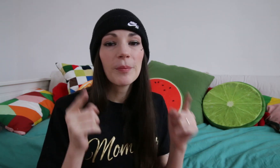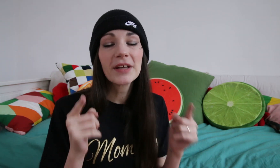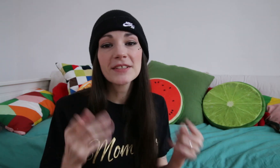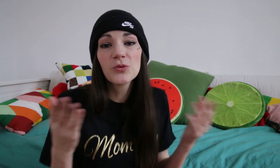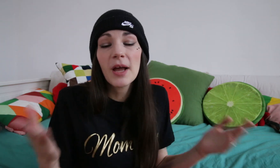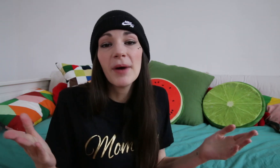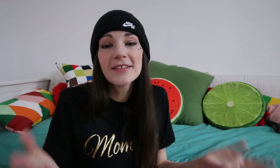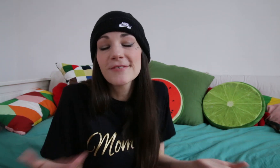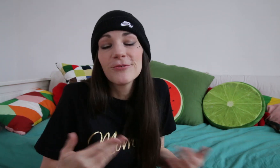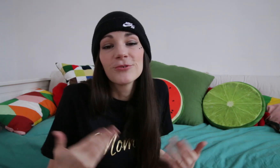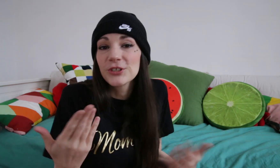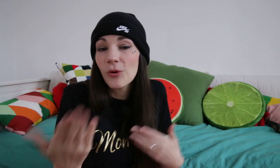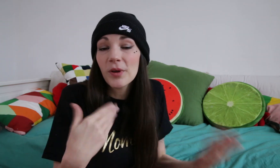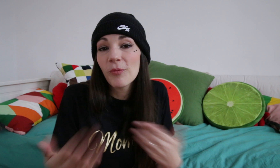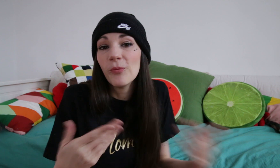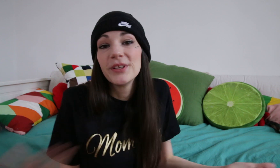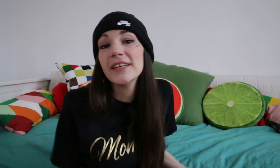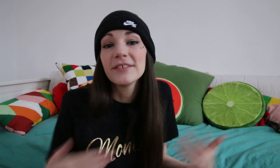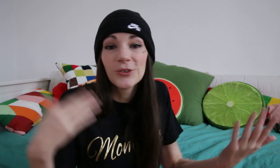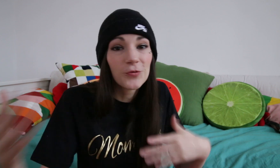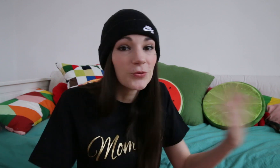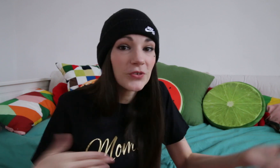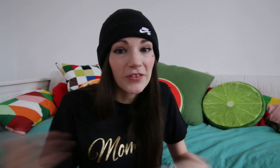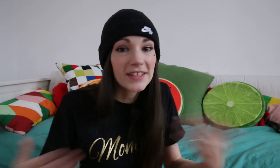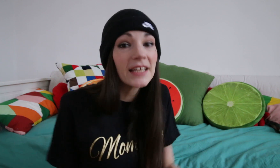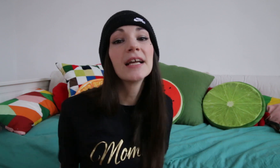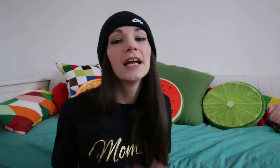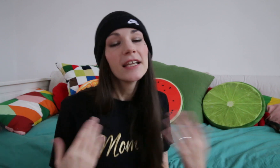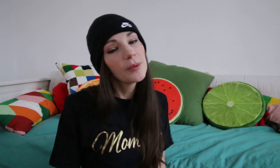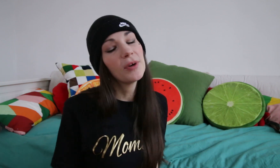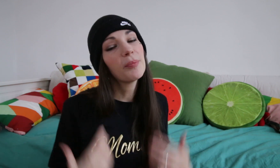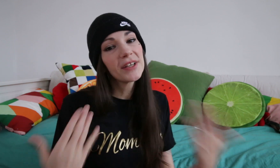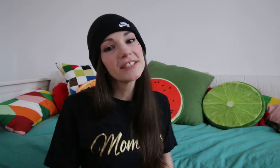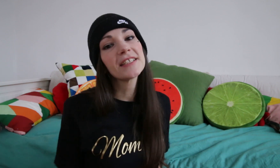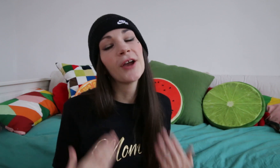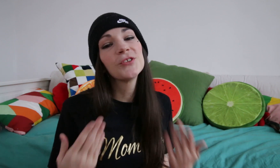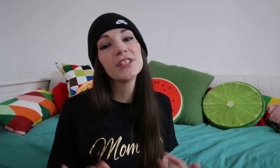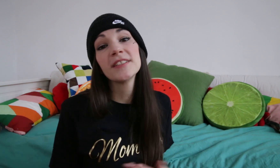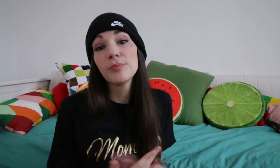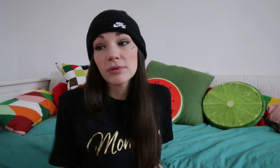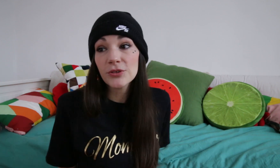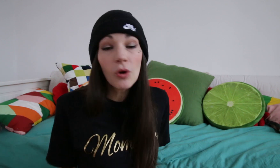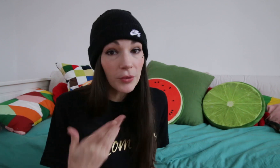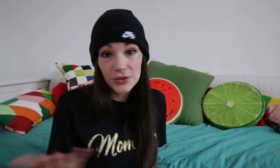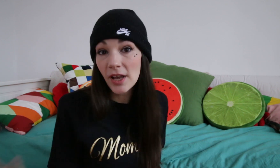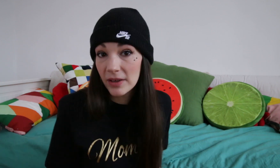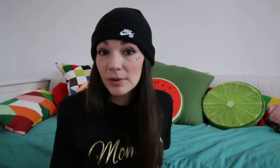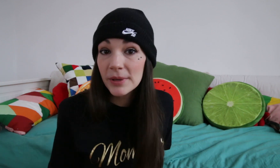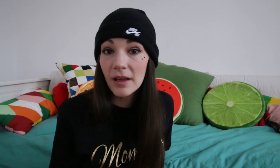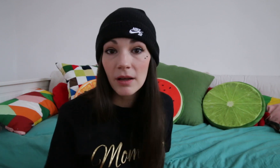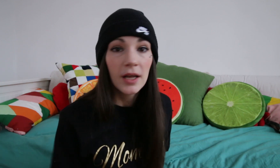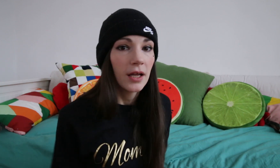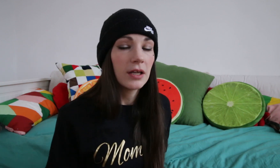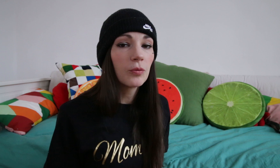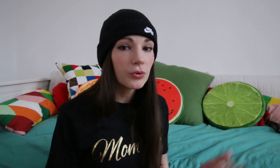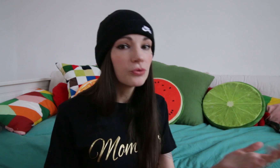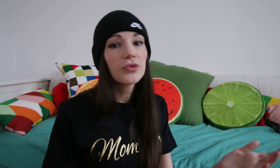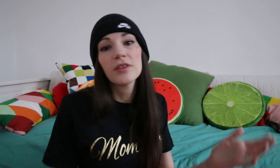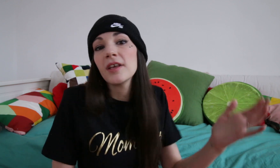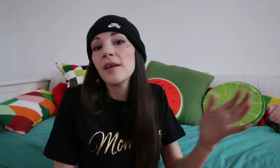va partir de la base, que j'ai complètement oublié de vous enseigner, qui peut être pratique à utiliser pour les sourds, mais aussi avec bébé. Le bonus est